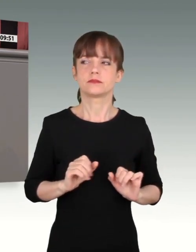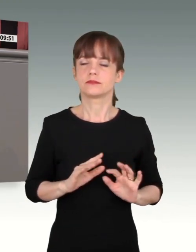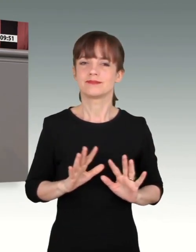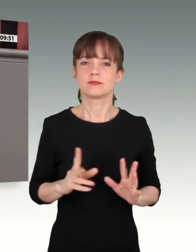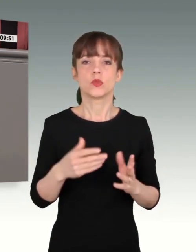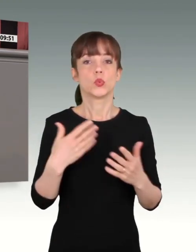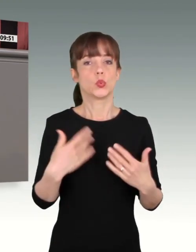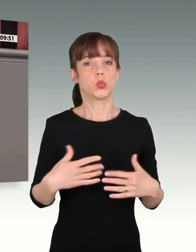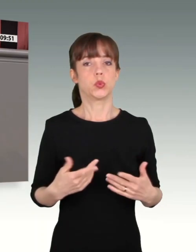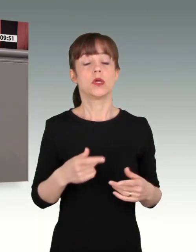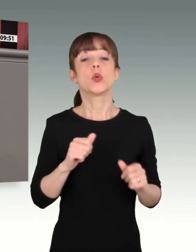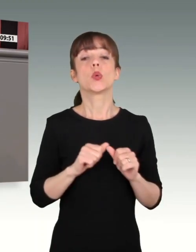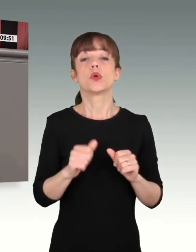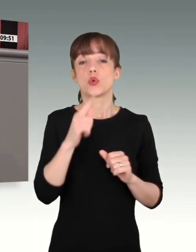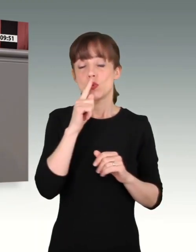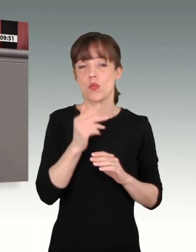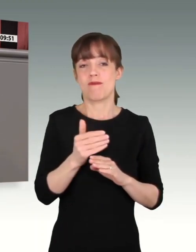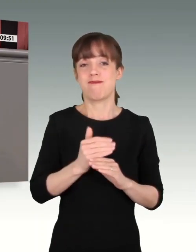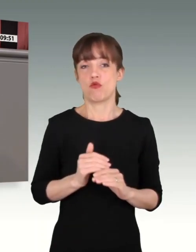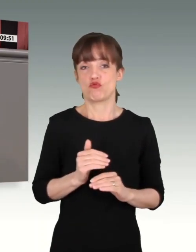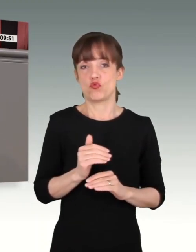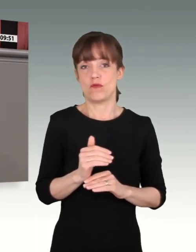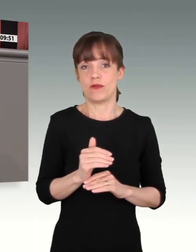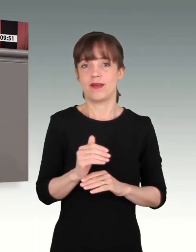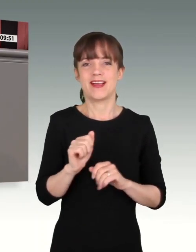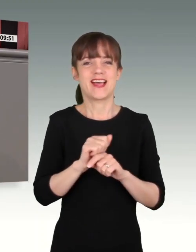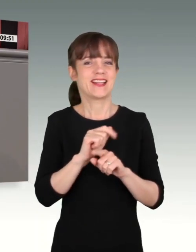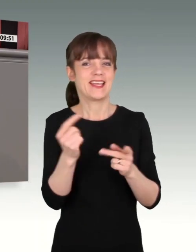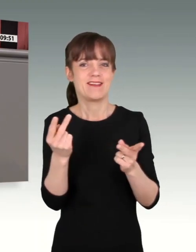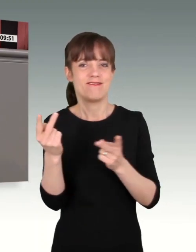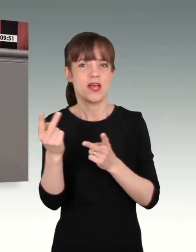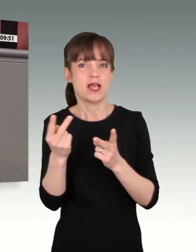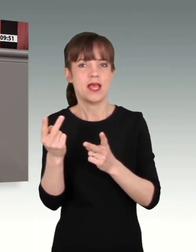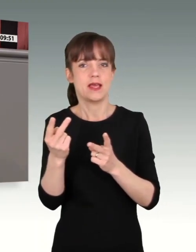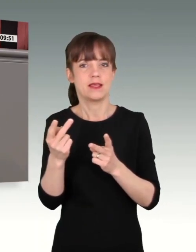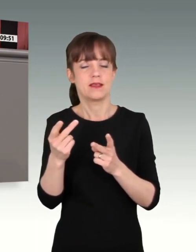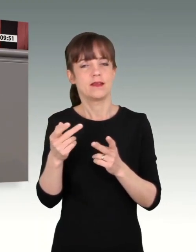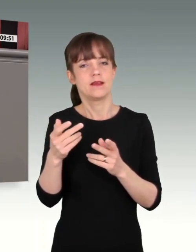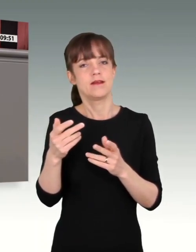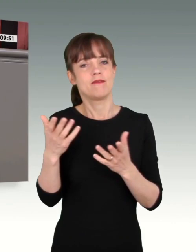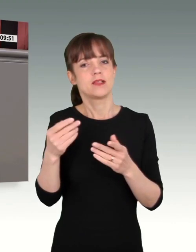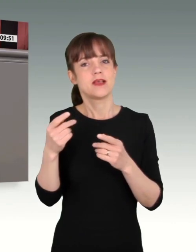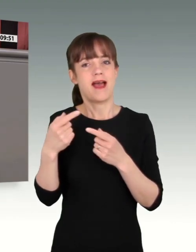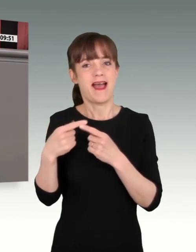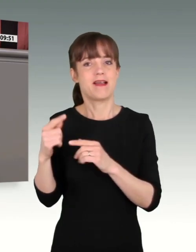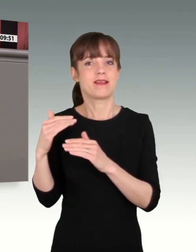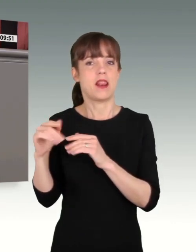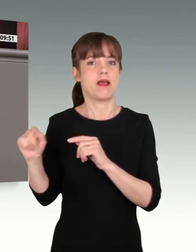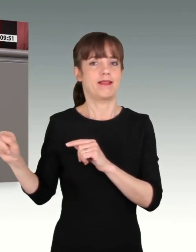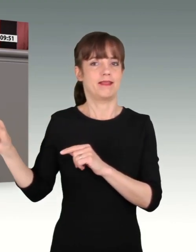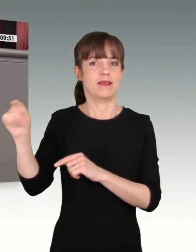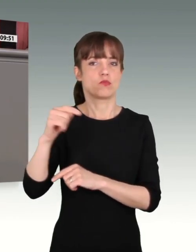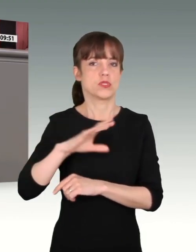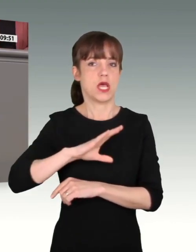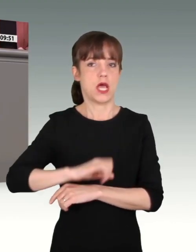zum Glück Vorstufen und nicht vergleichbar mit dem, was für unser Land andere aushalten müssen, wenn es